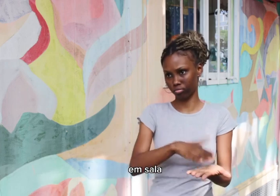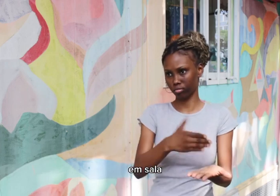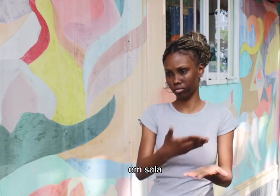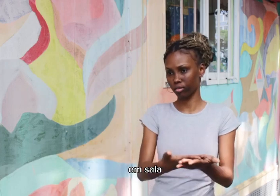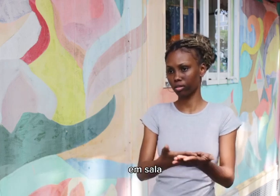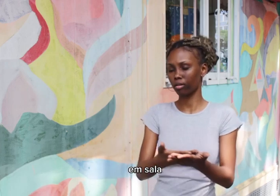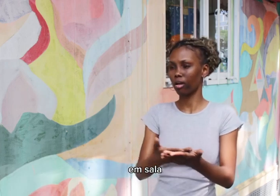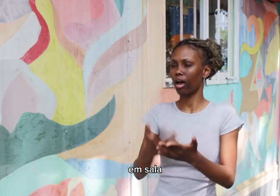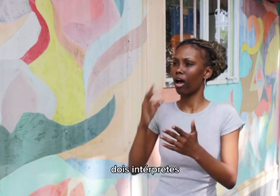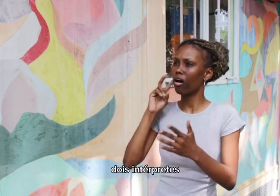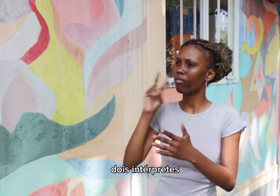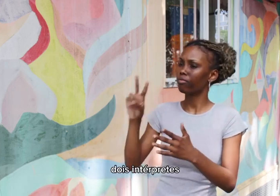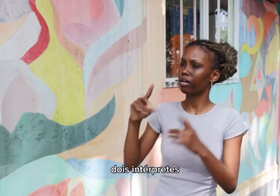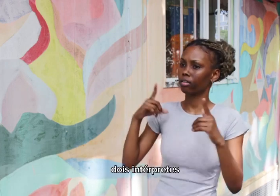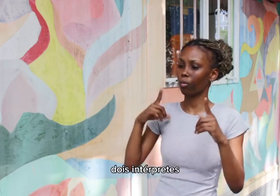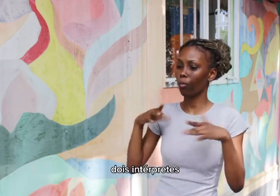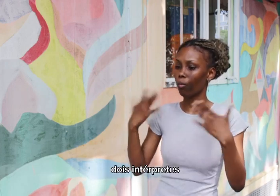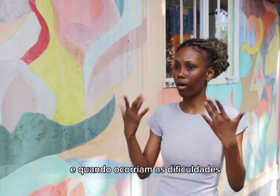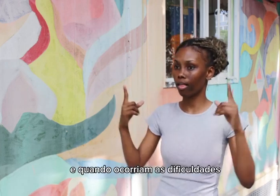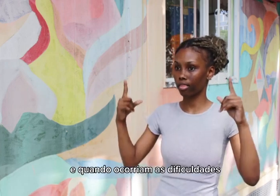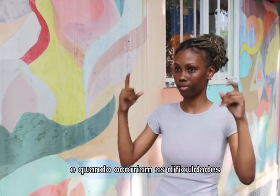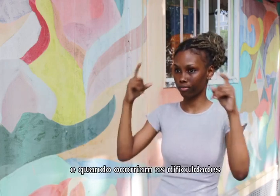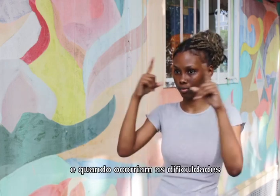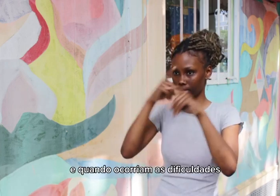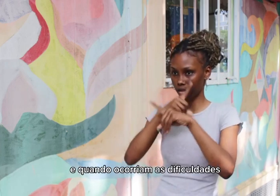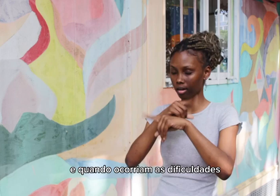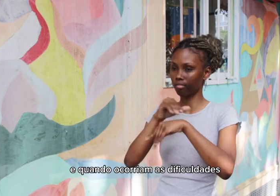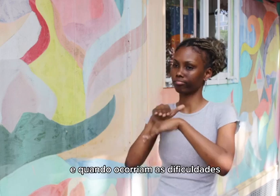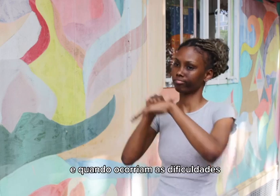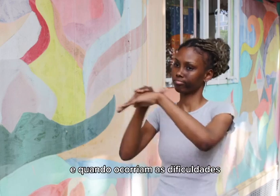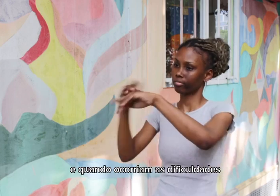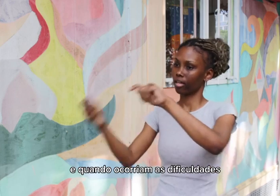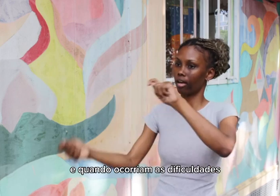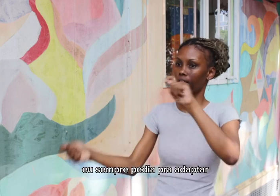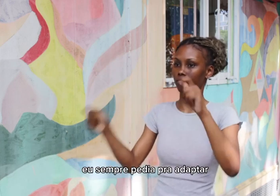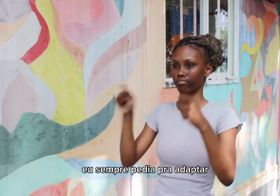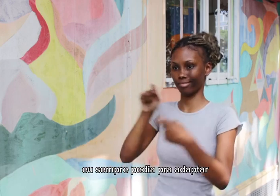as dificuldades, eu sempre pedia para adaptar, para que eu conseguisse ter uma compreensão.